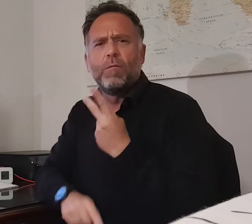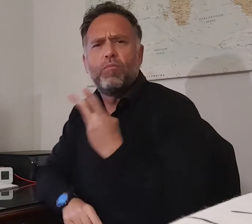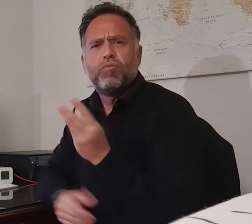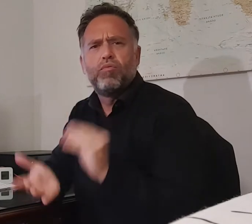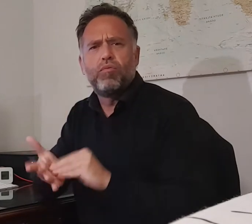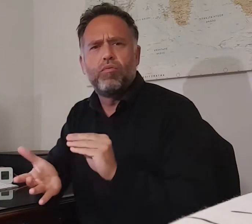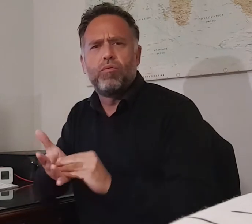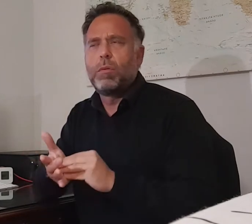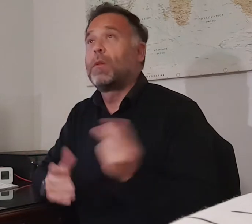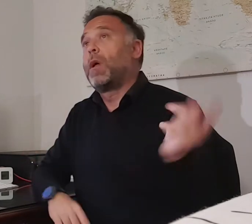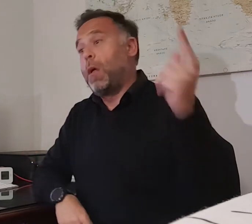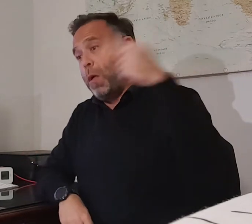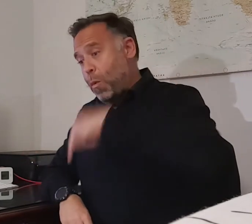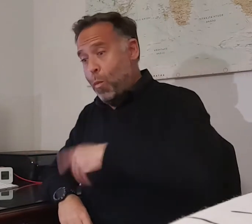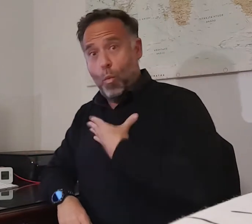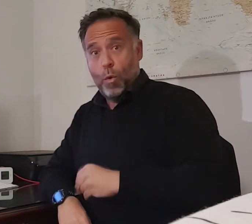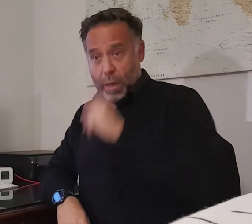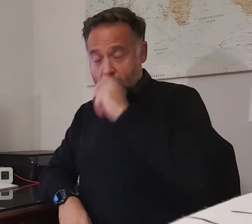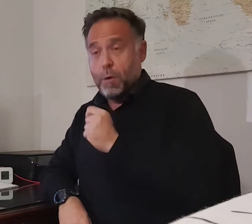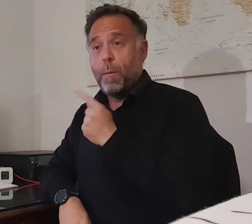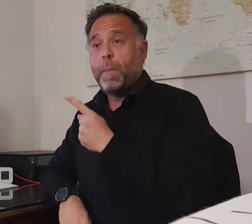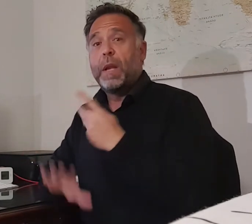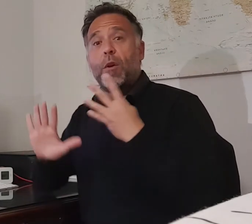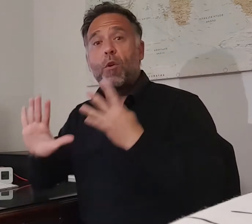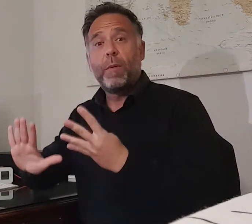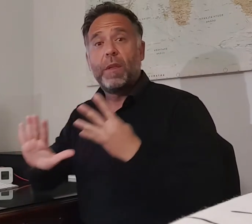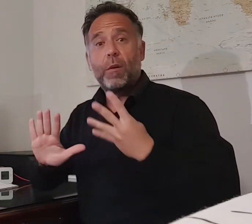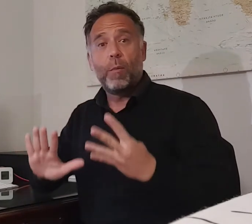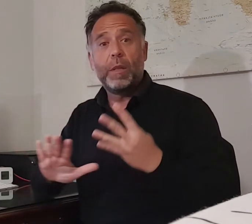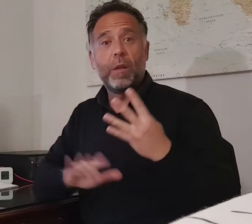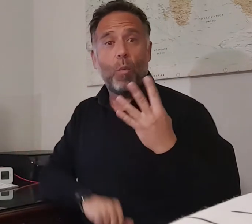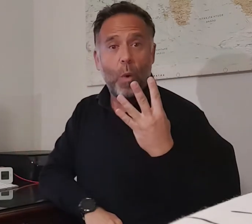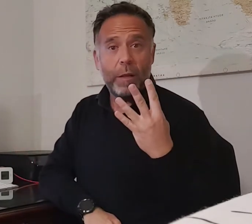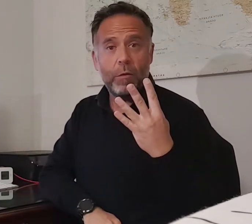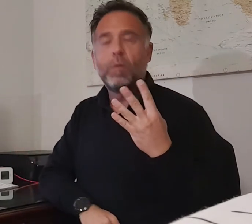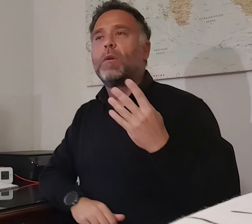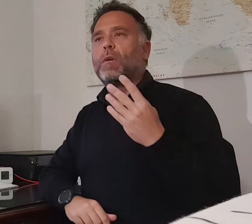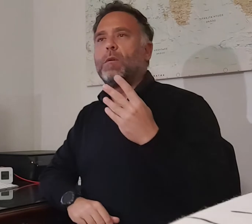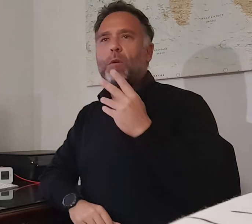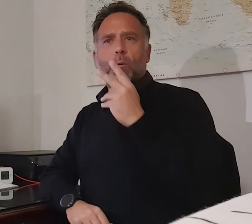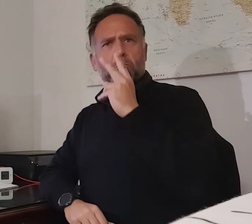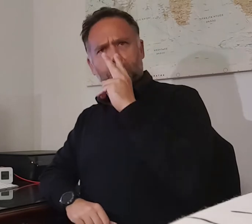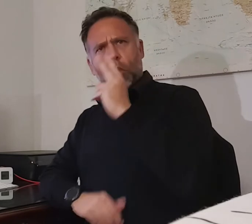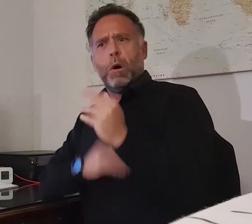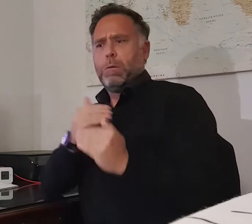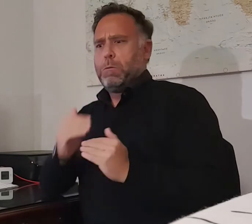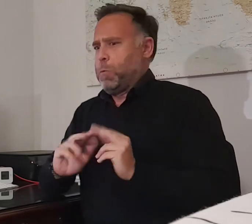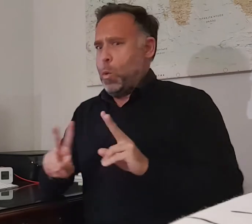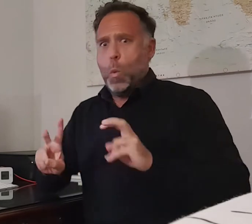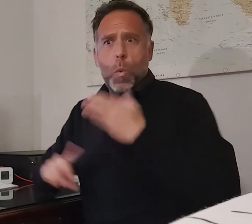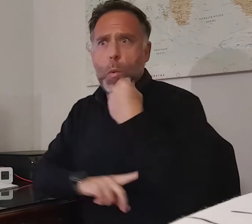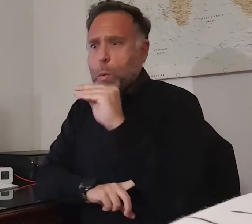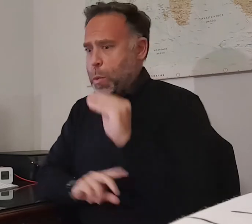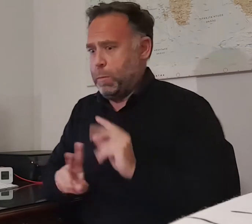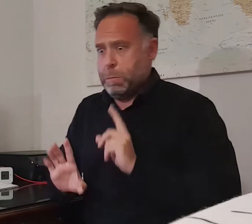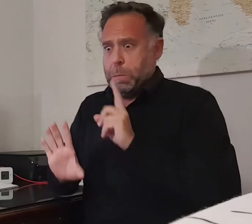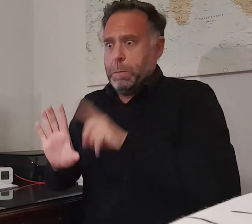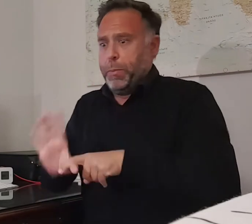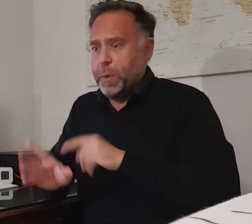a Murcia en 1994, tan solo un par de años después de debutar en la Liga, siendo un adolescente en las filas del